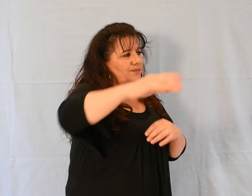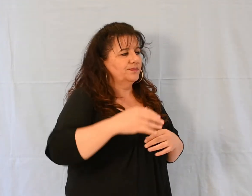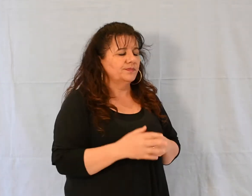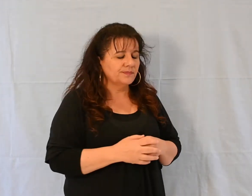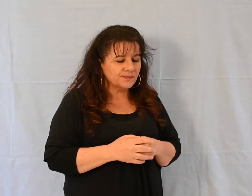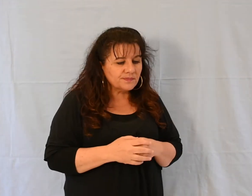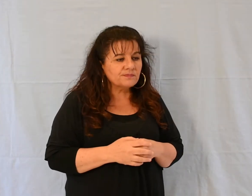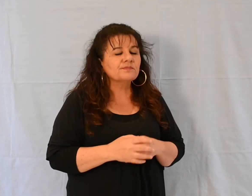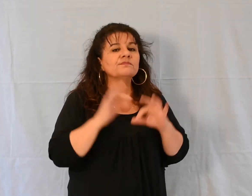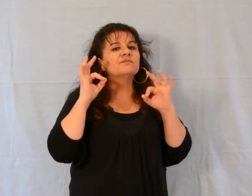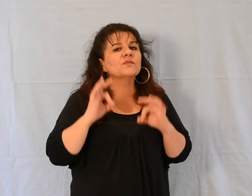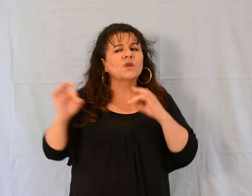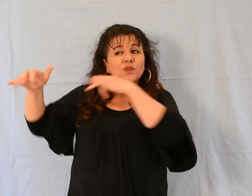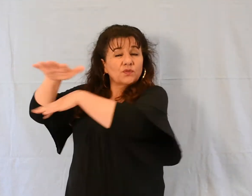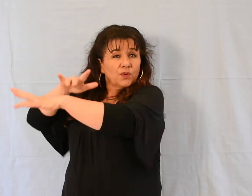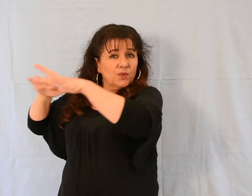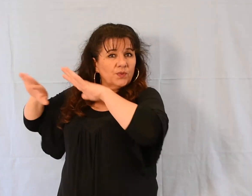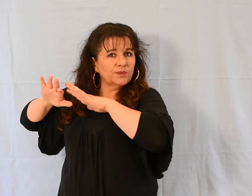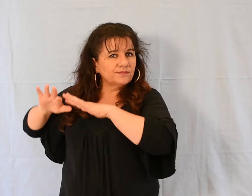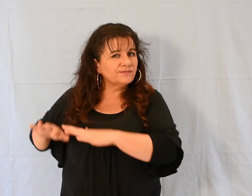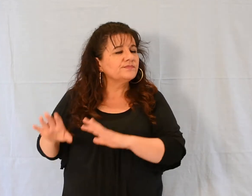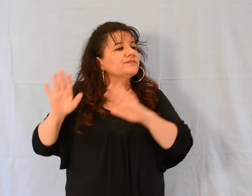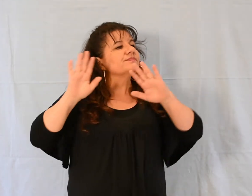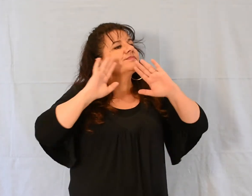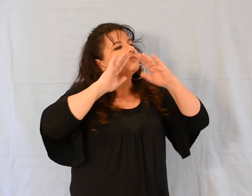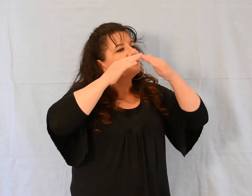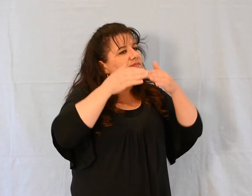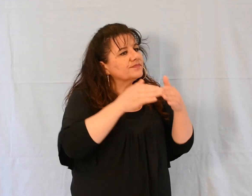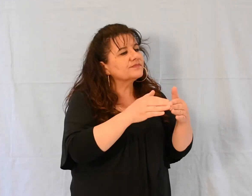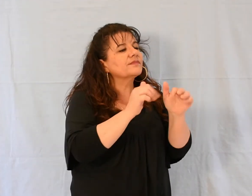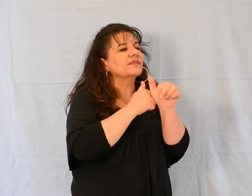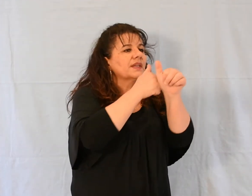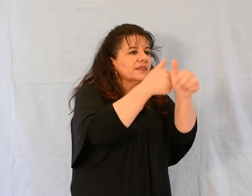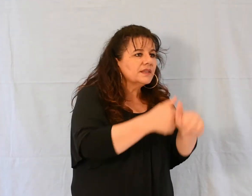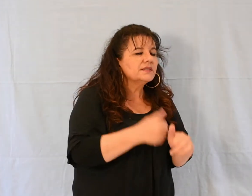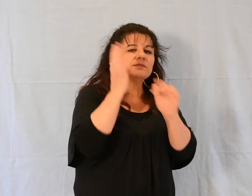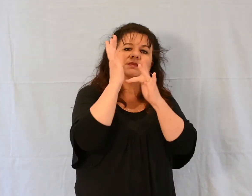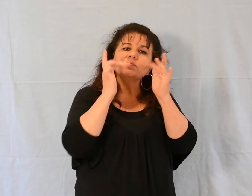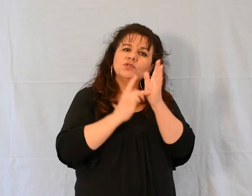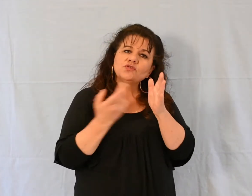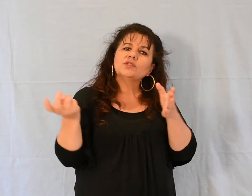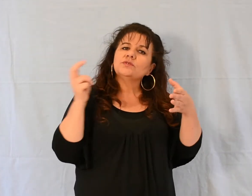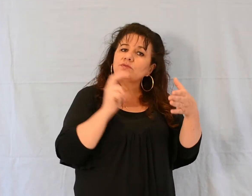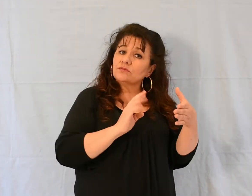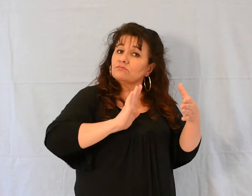Quittant la foule, ils emmenèrent Jésus, comme ils étaient, Dans la barque,